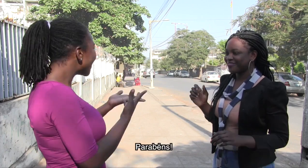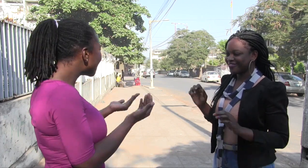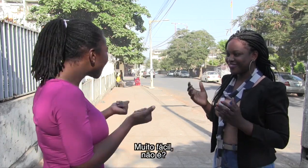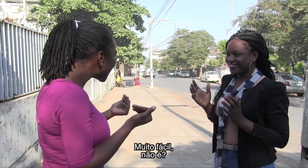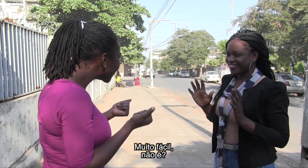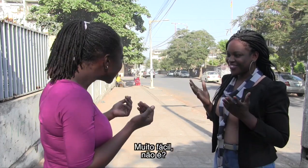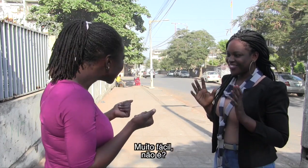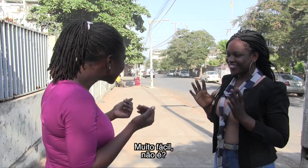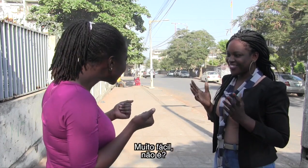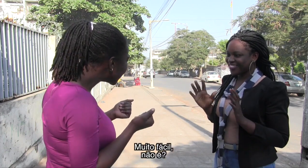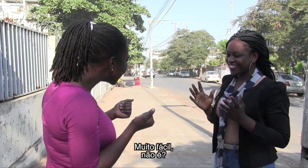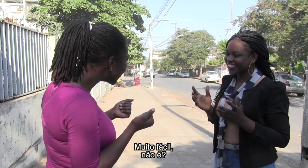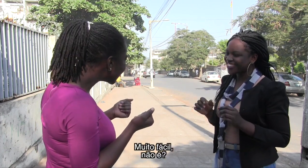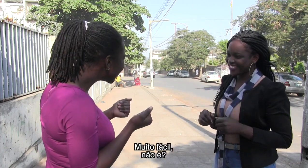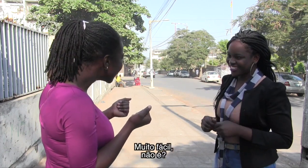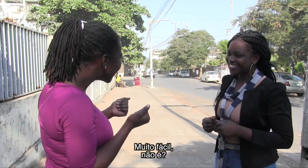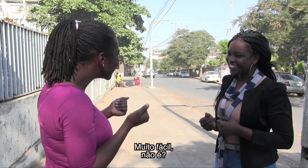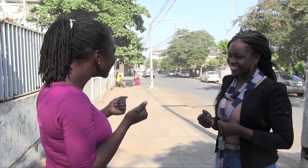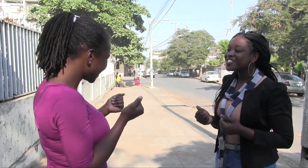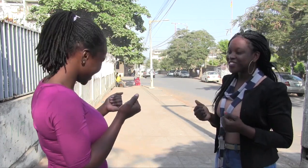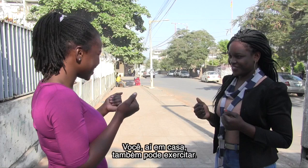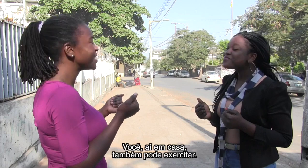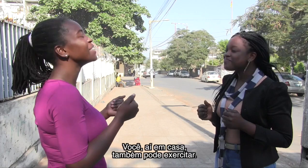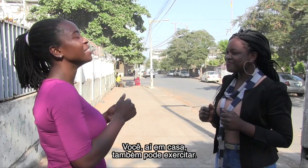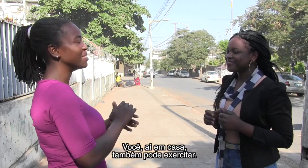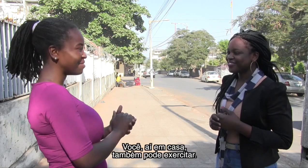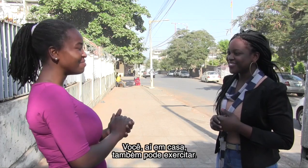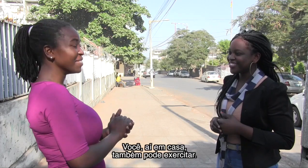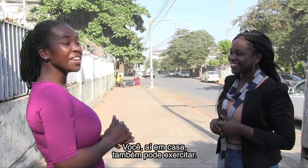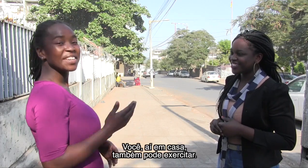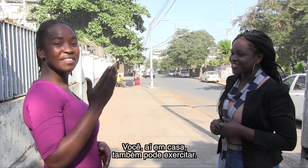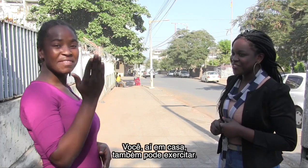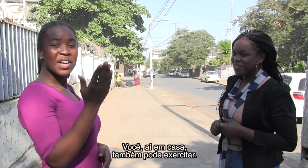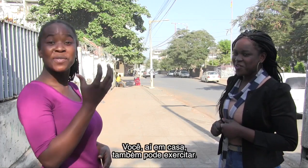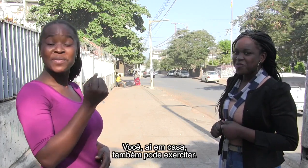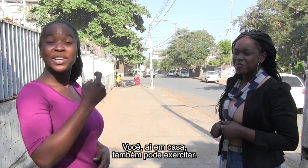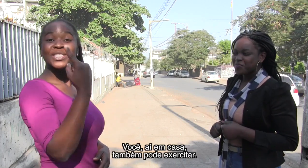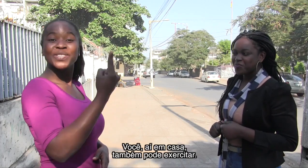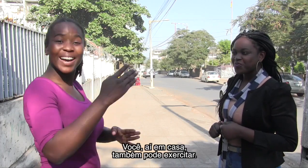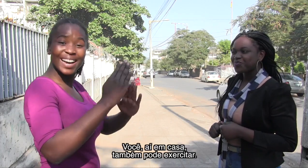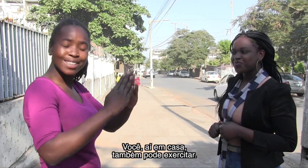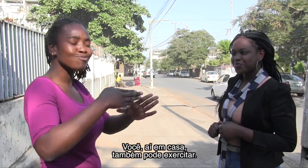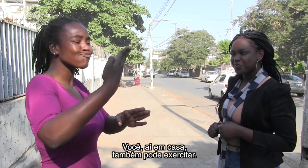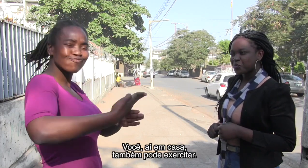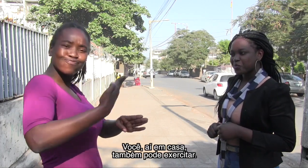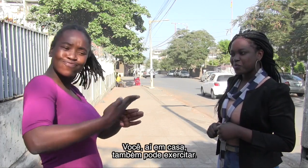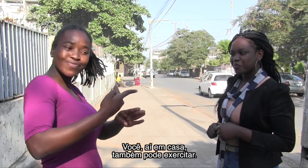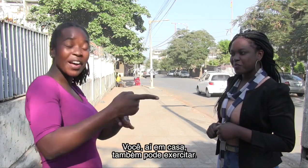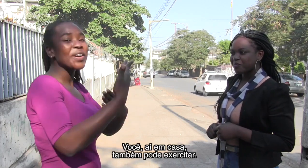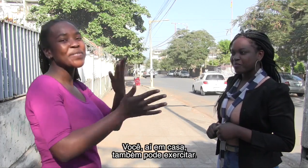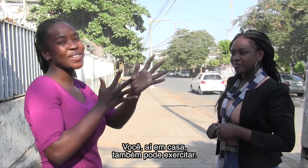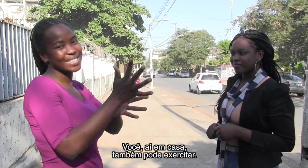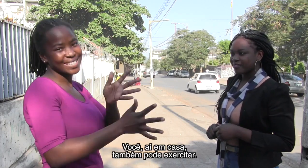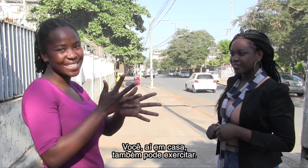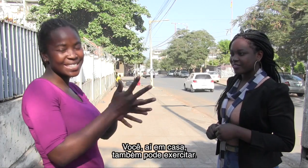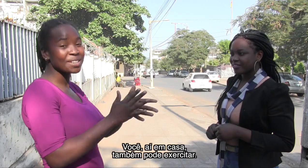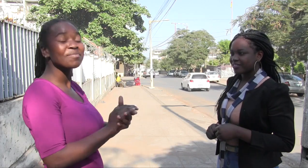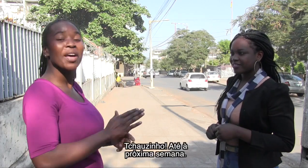Parabéns Muito fácil, não é? Você aí em casa também pode exercitar